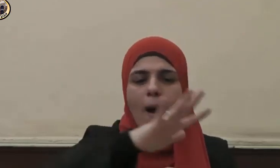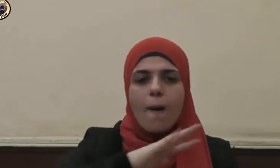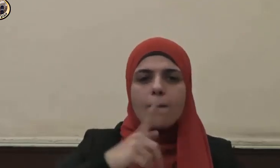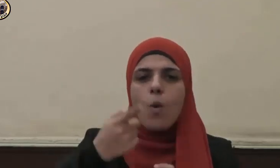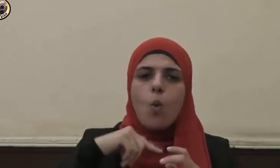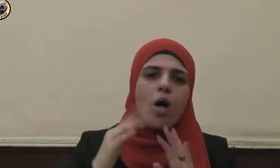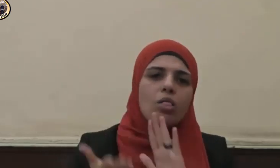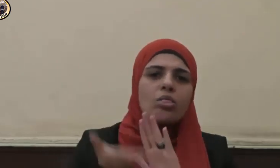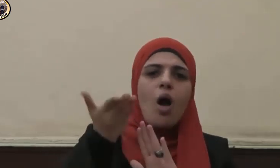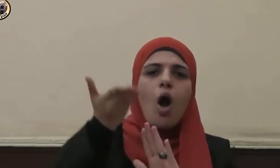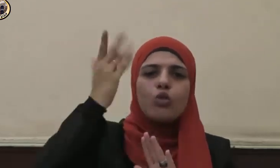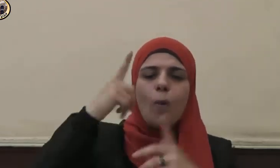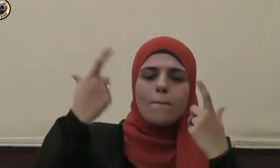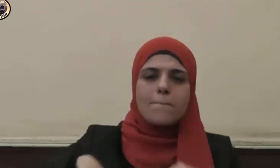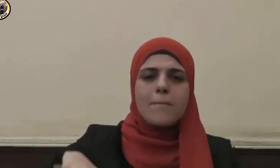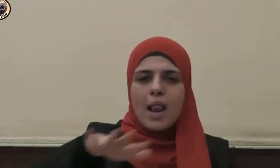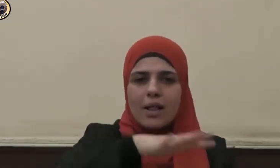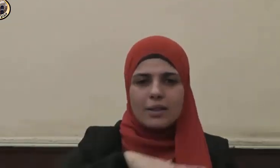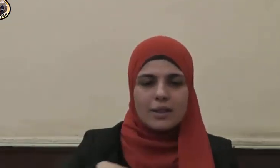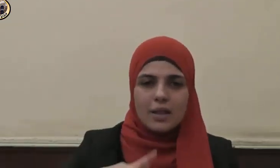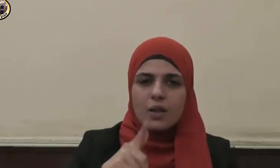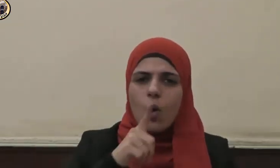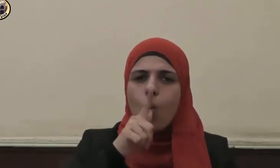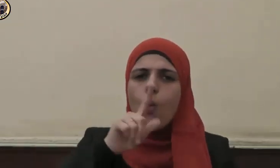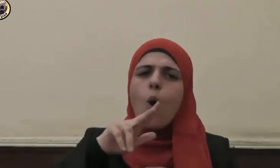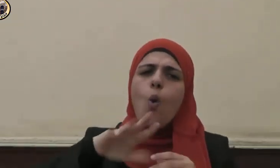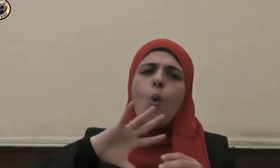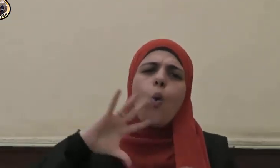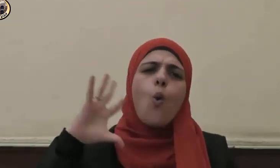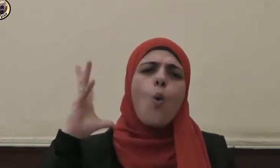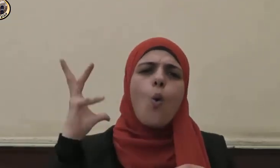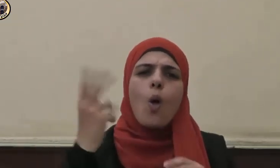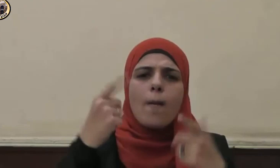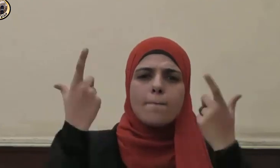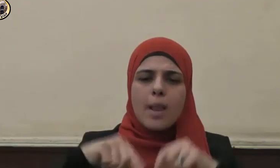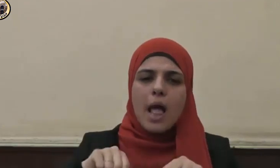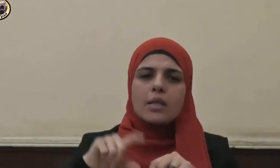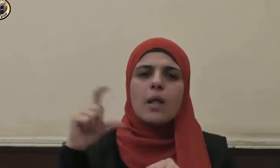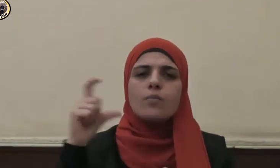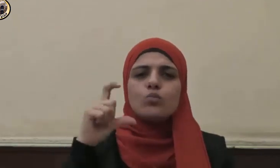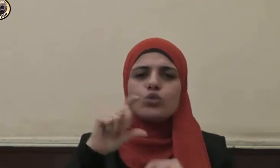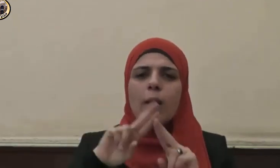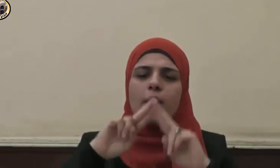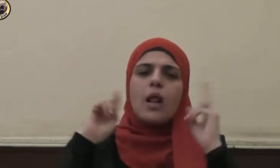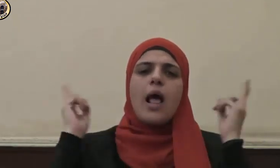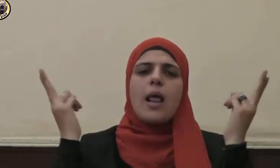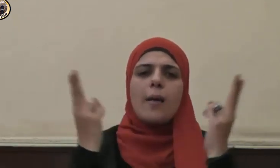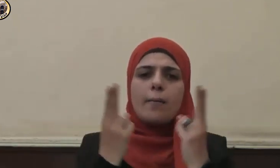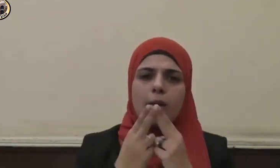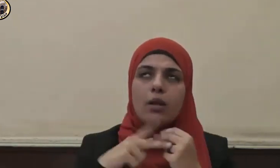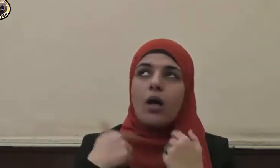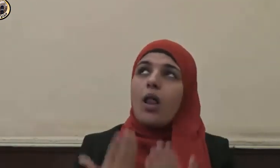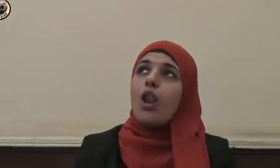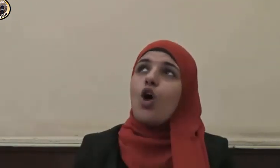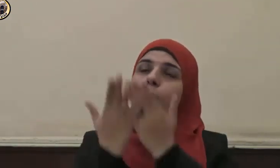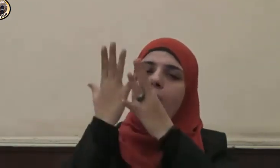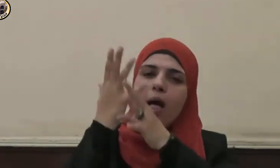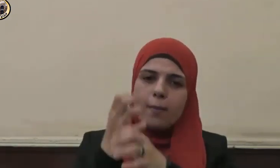بلادنا وسائر بلاد العالمين اللهم آمين